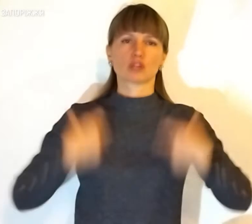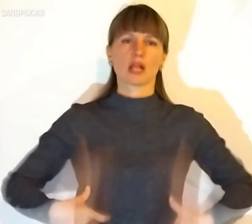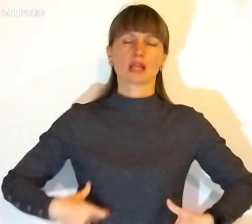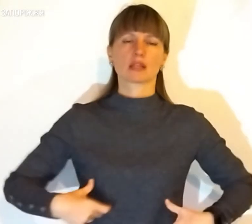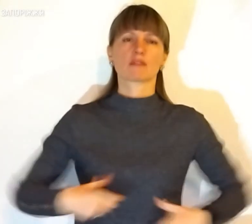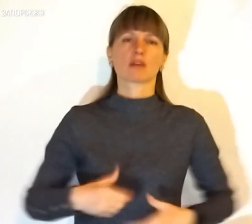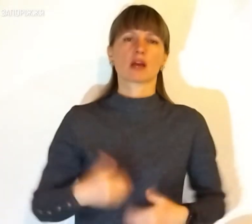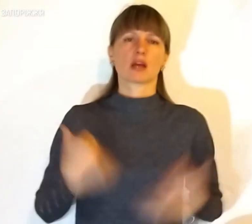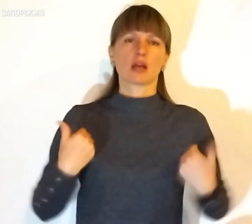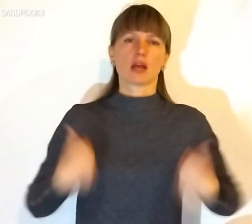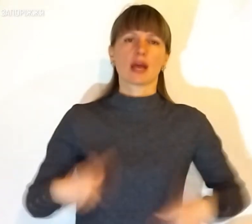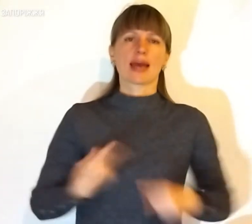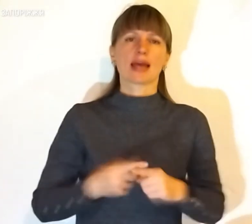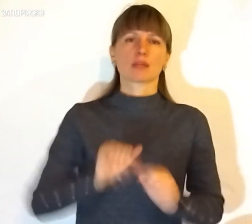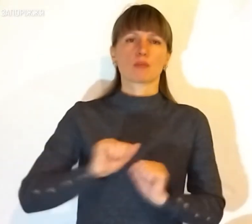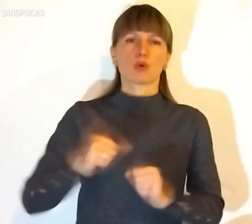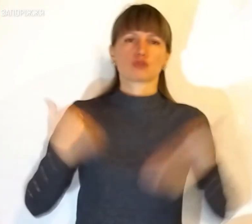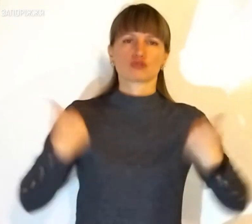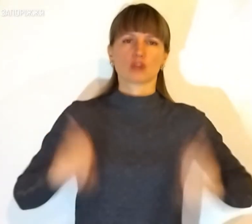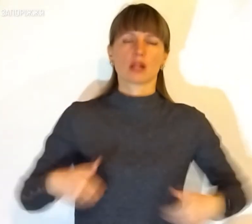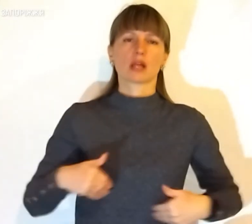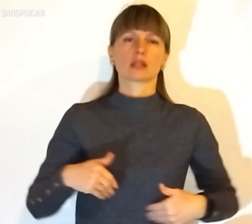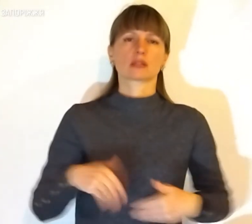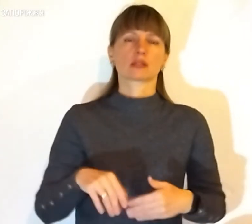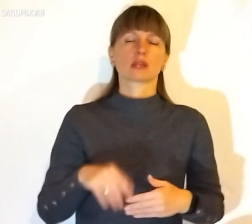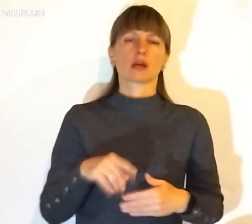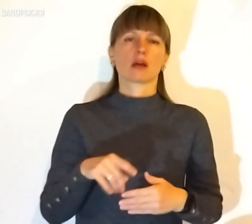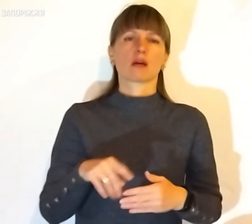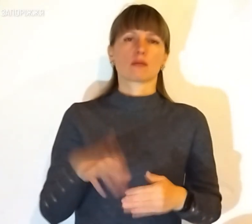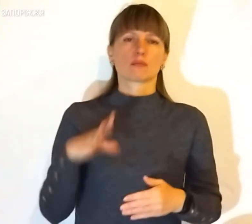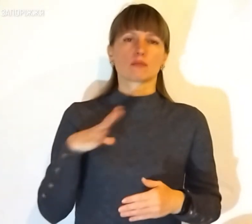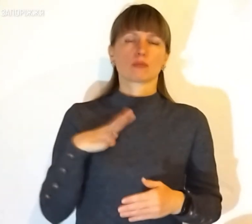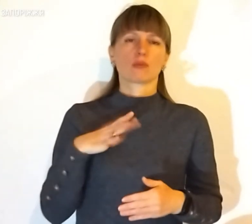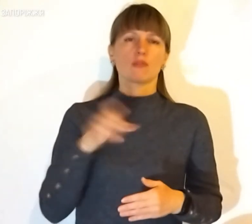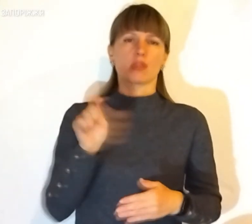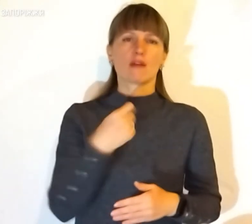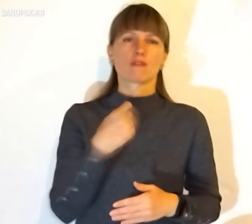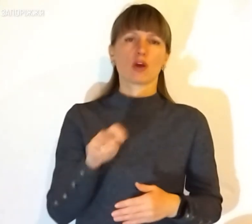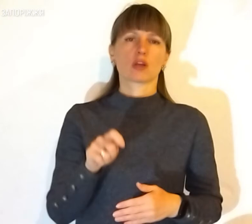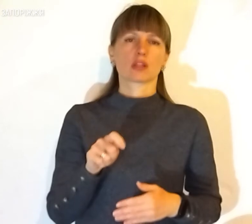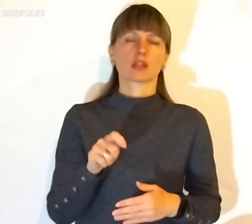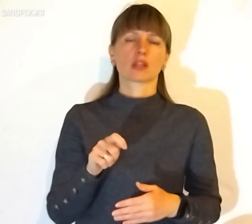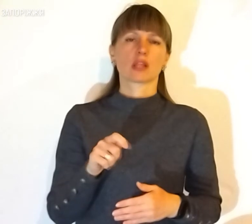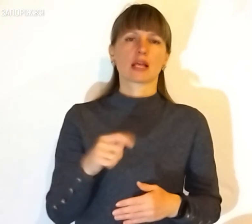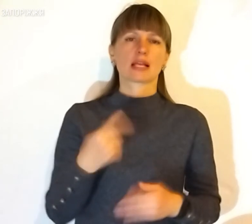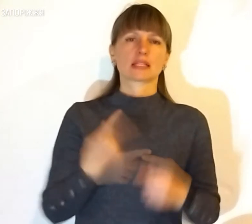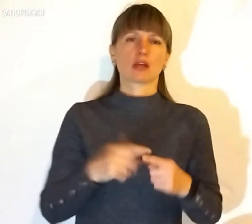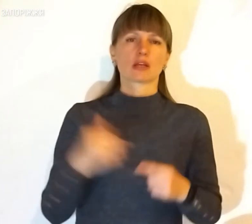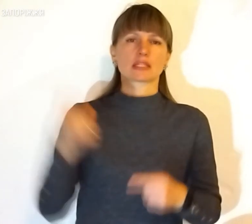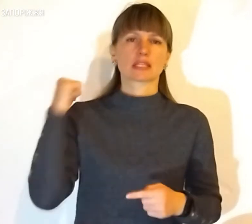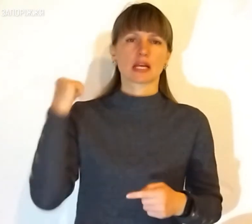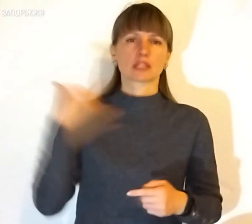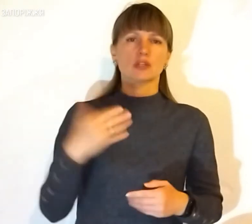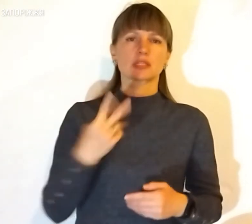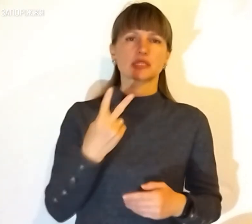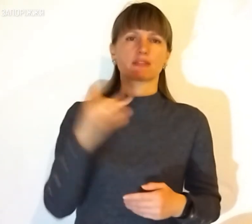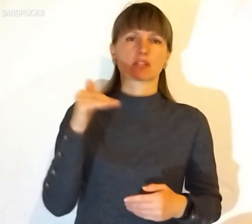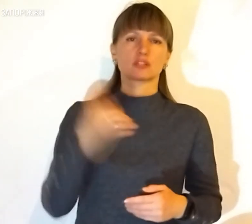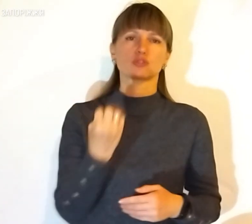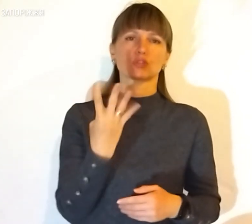його задня сторона. Цей бронежилет пройшов війну з 2014